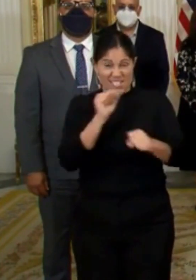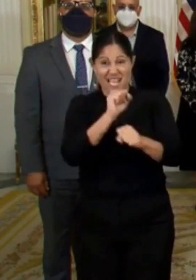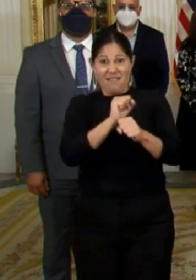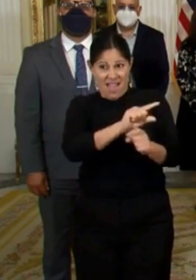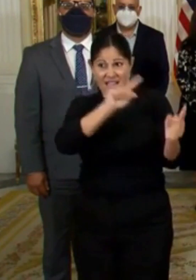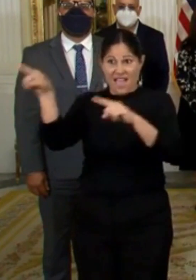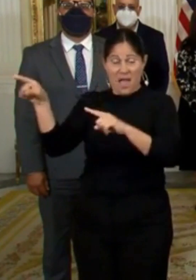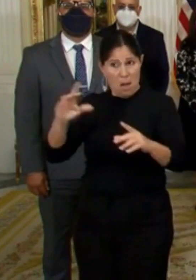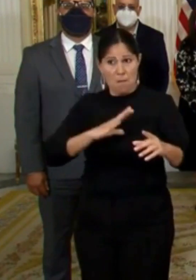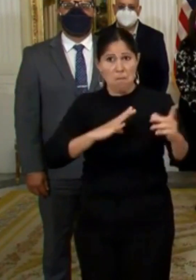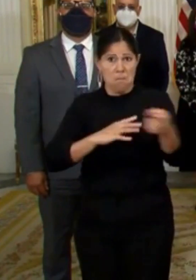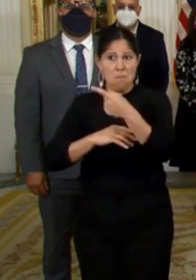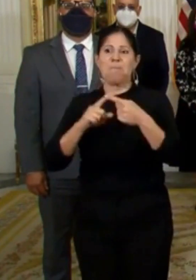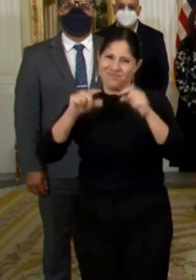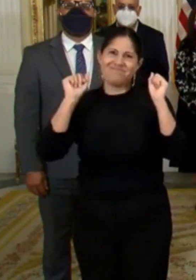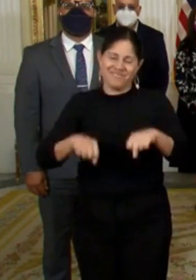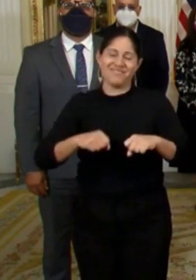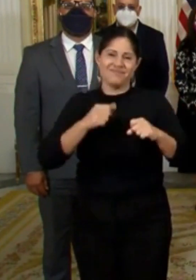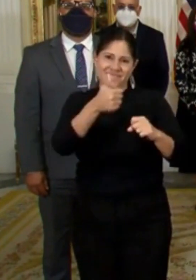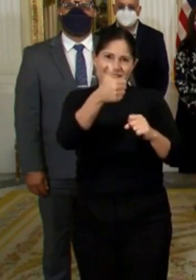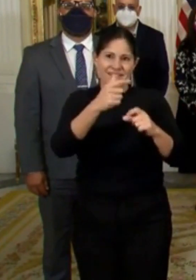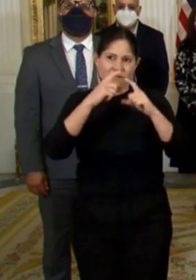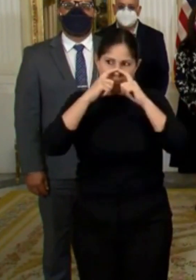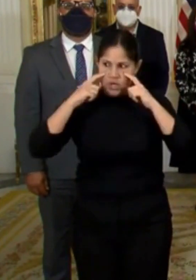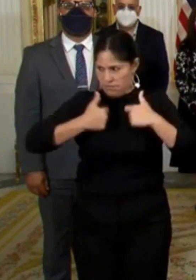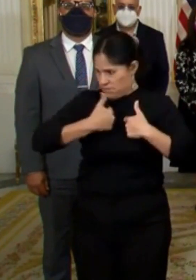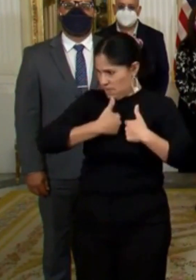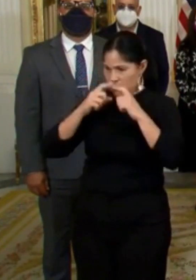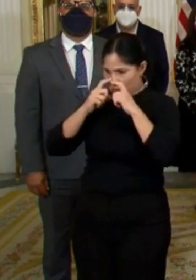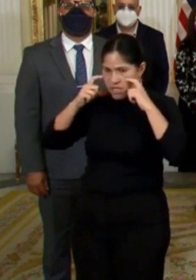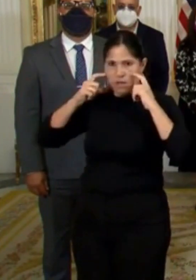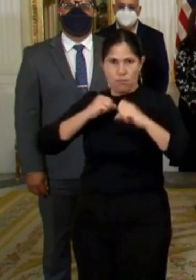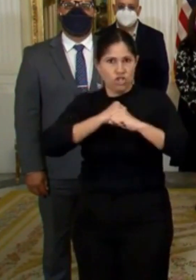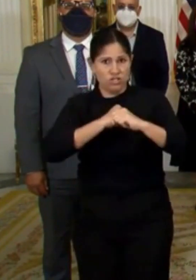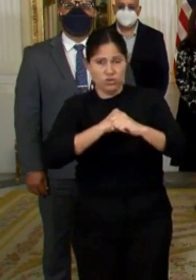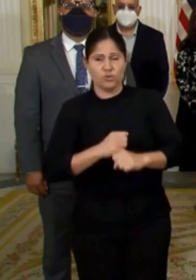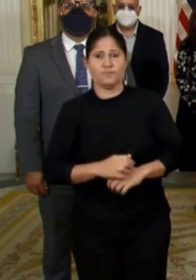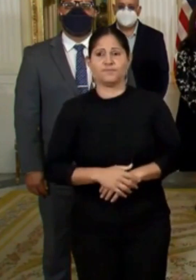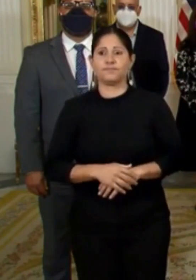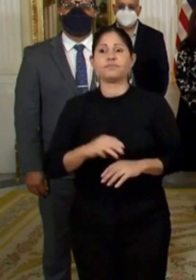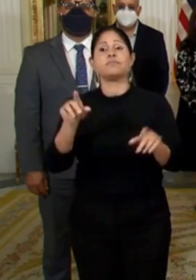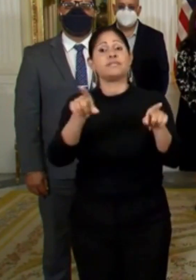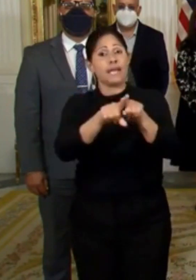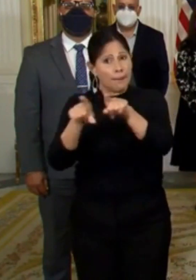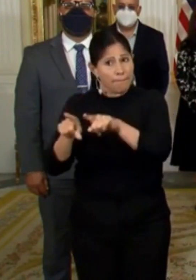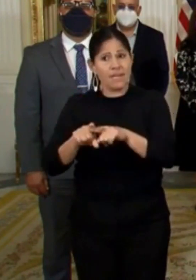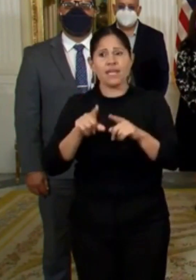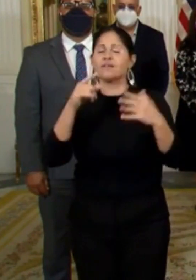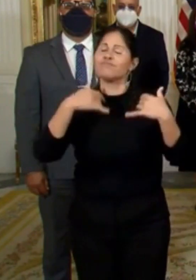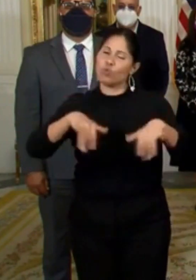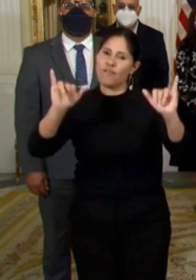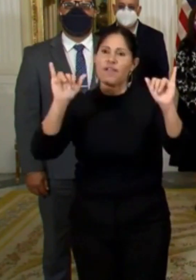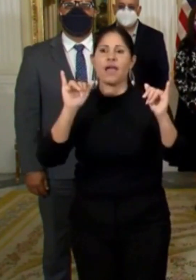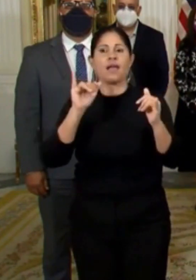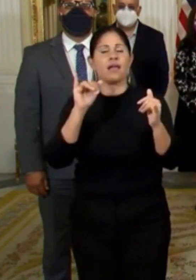trabajo porque tenemos que protegernos y proteger a nuestros compañeros. Continúan suspendidas las actividades que impliquen